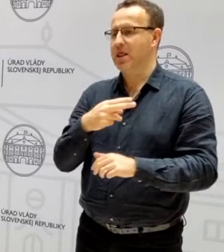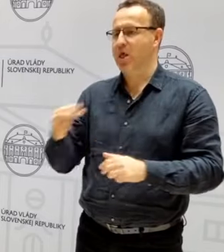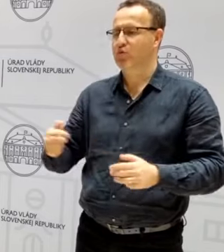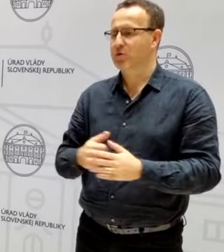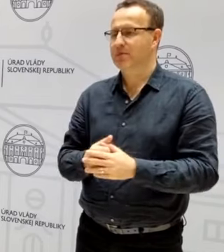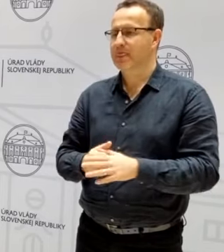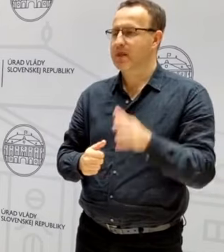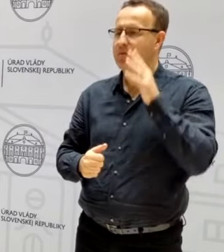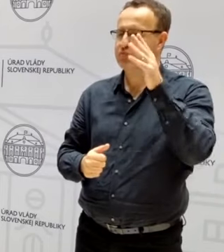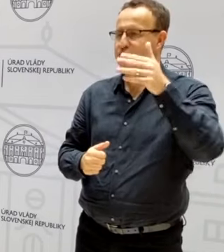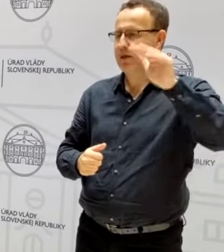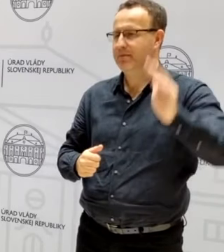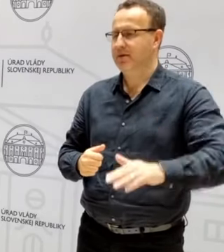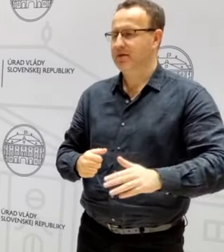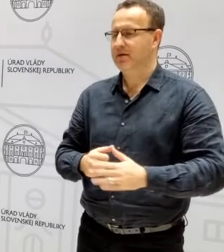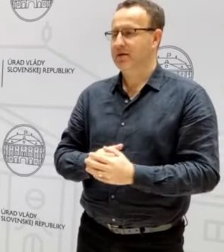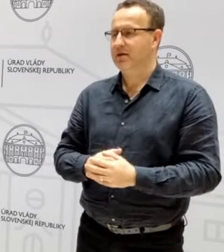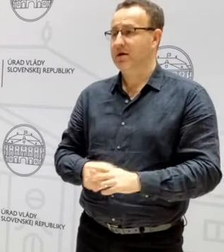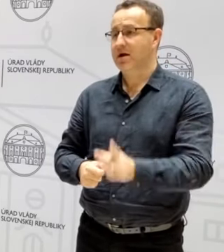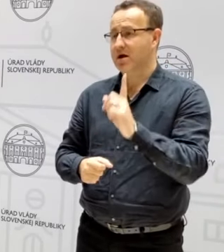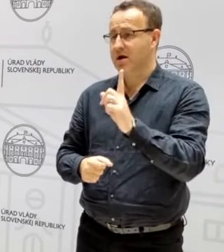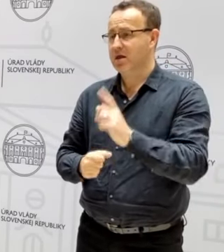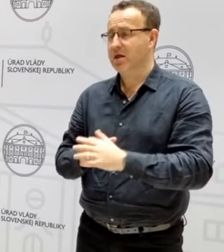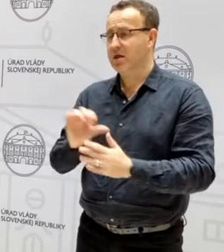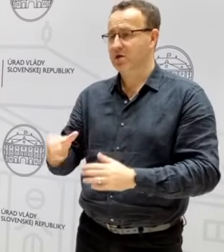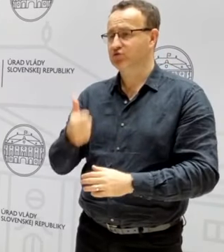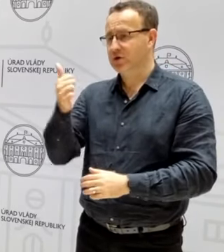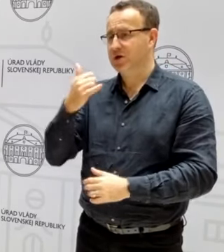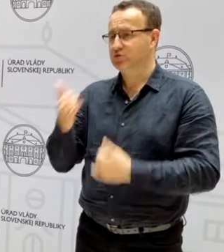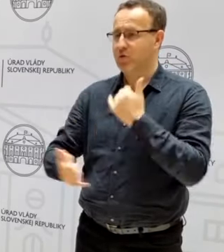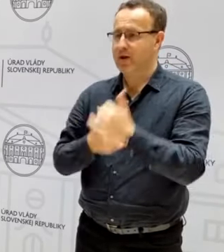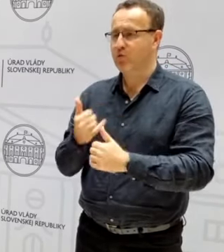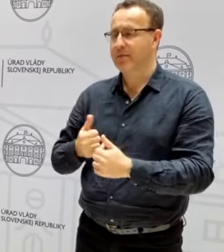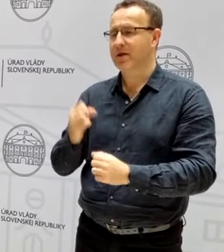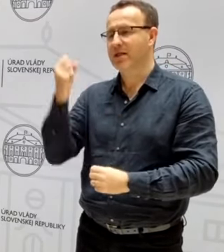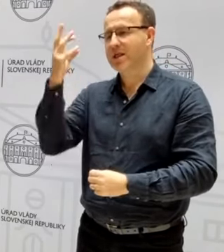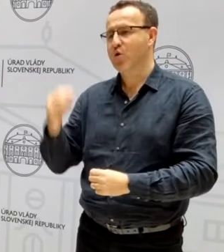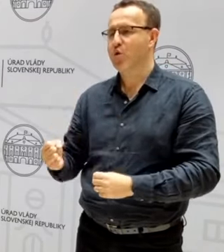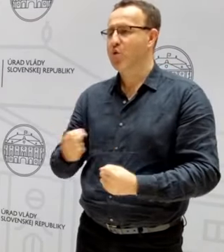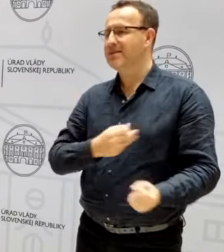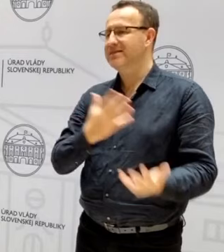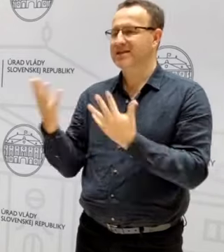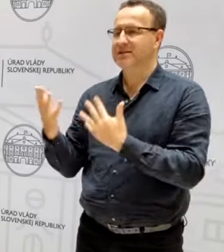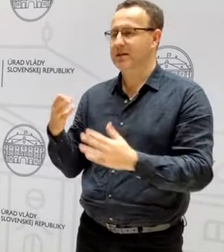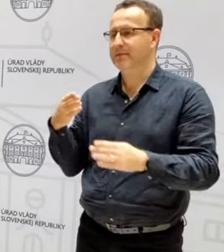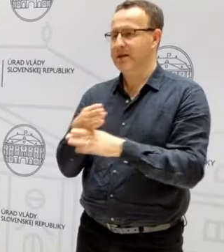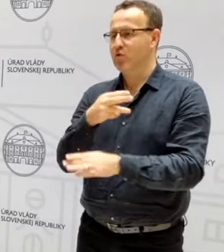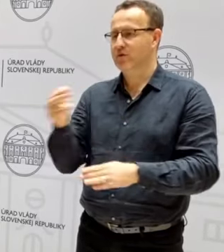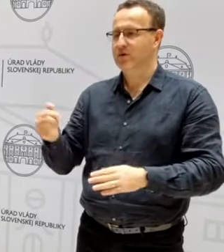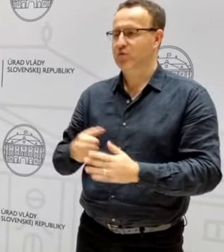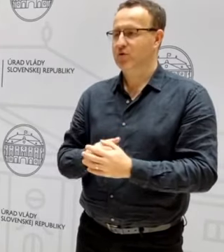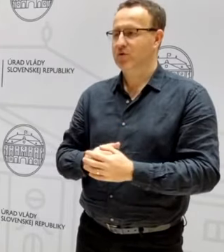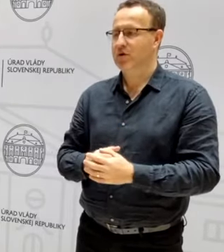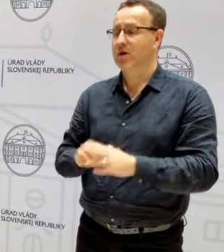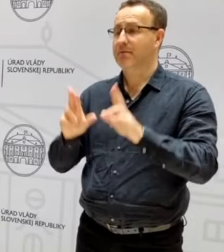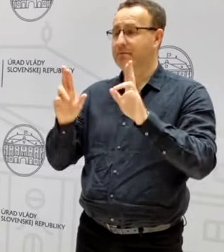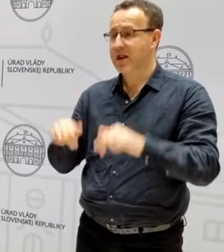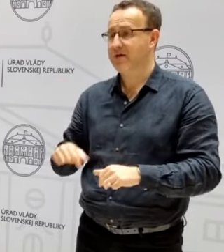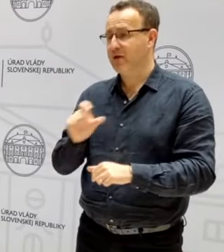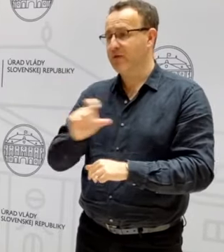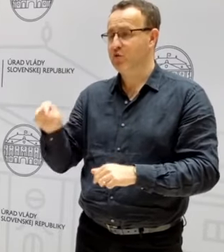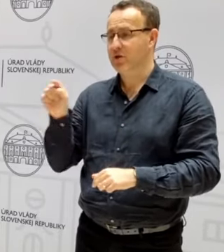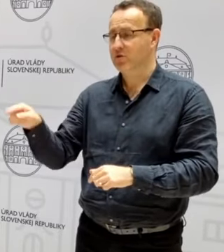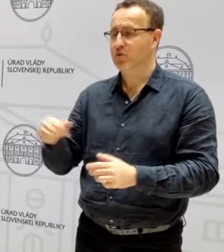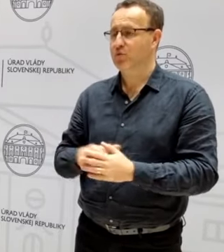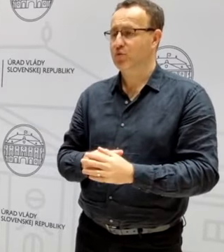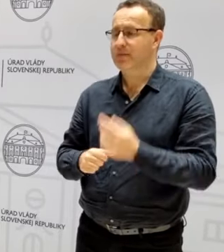Bude podstatne nižšia, ale ešte raz opakujem, bude rádovo niekoľko desiatok miliónov, ale práve kvôli tomu,